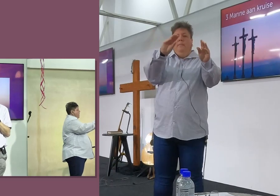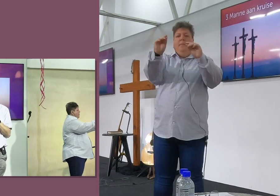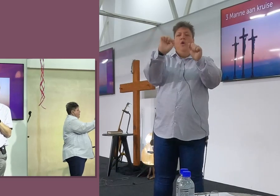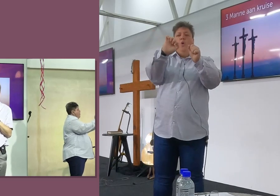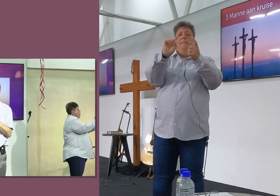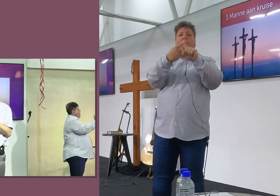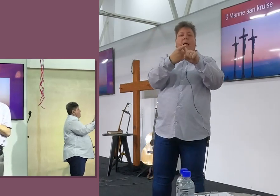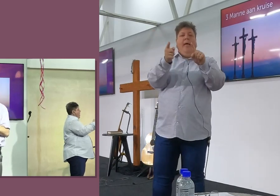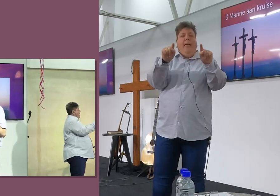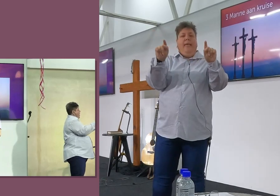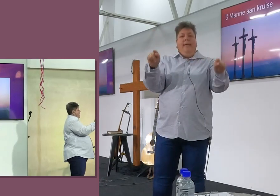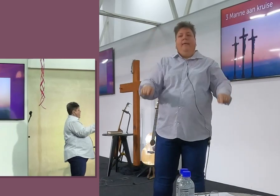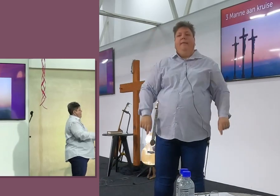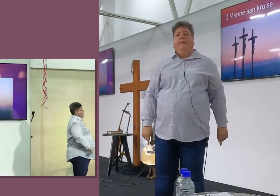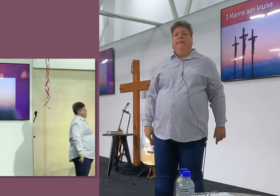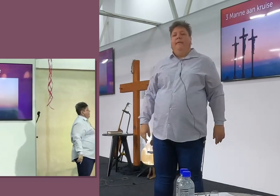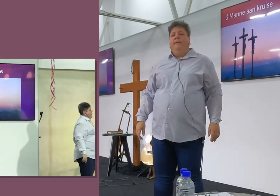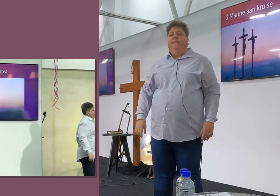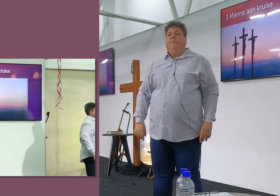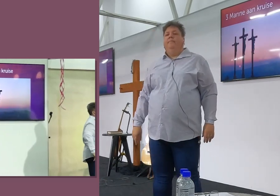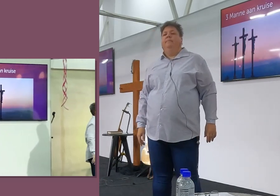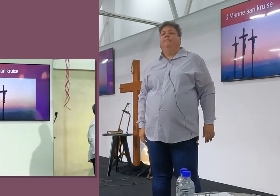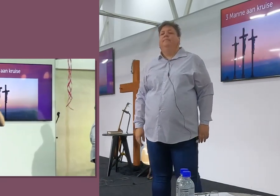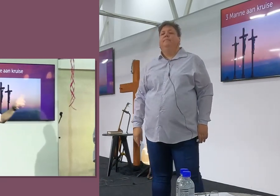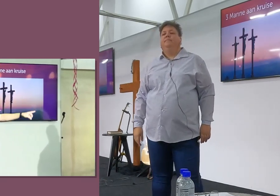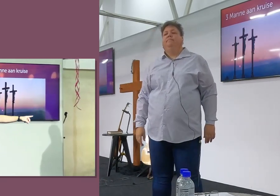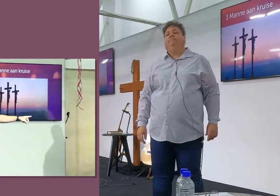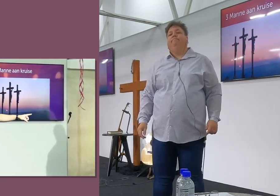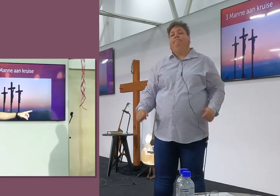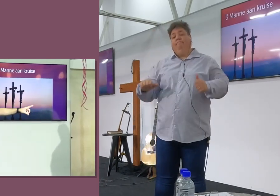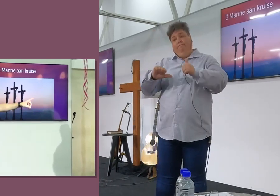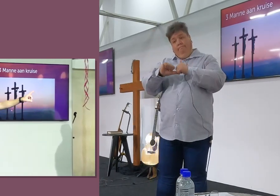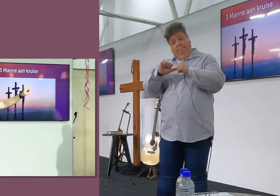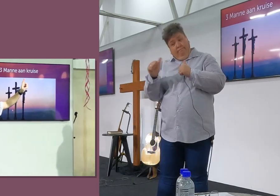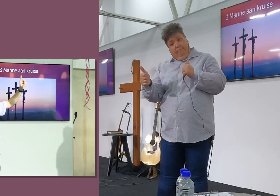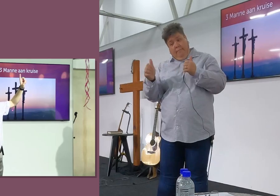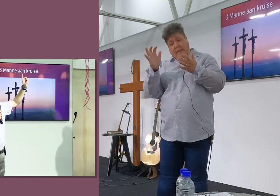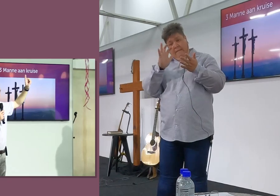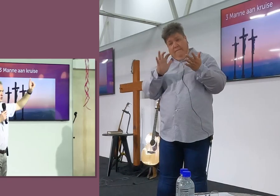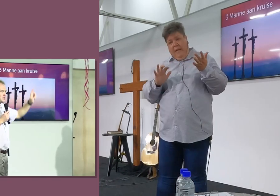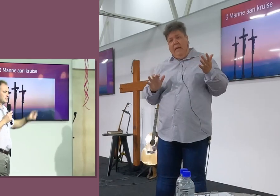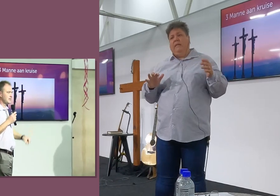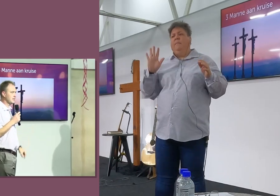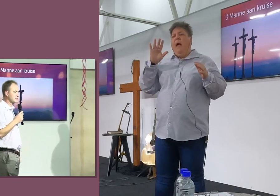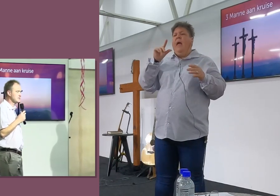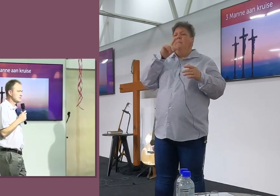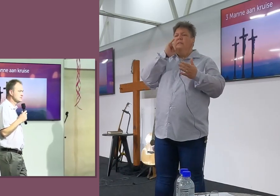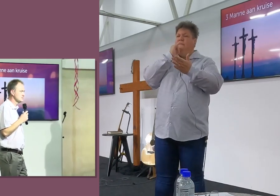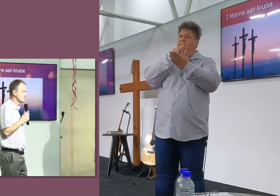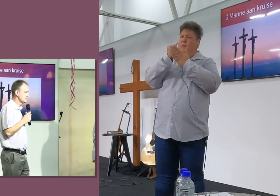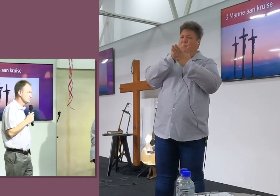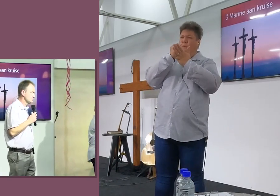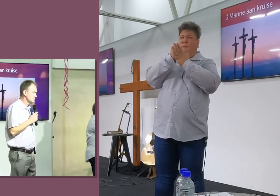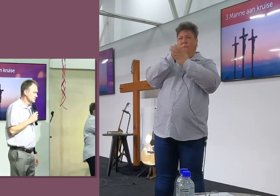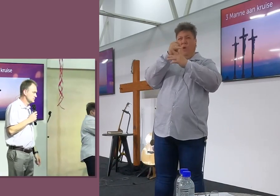Dit was in jou plek, Nou ok, So volgens die vers, Was daar die dag, Hoeveel vervloektes aan die kruis?